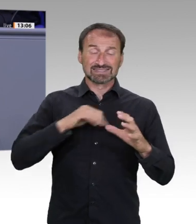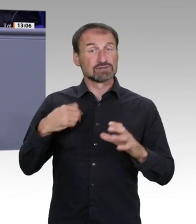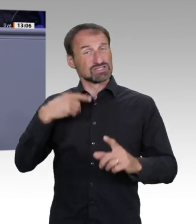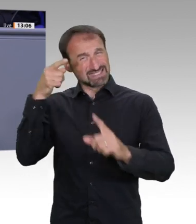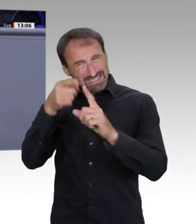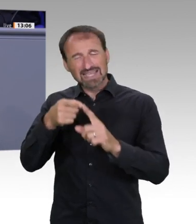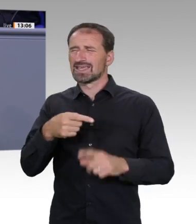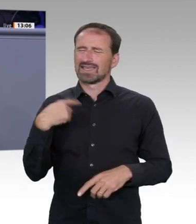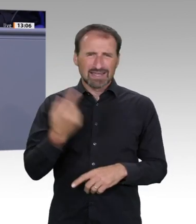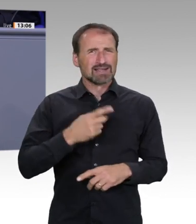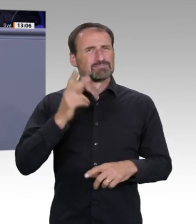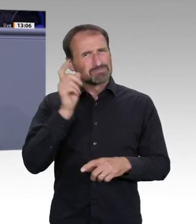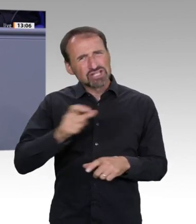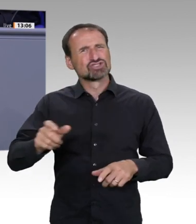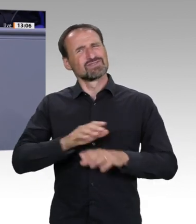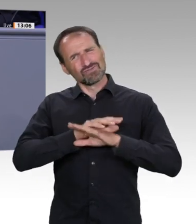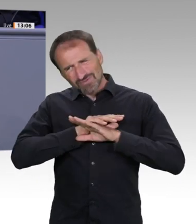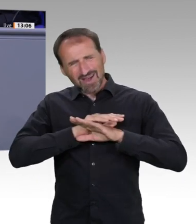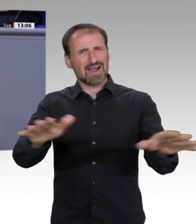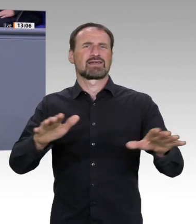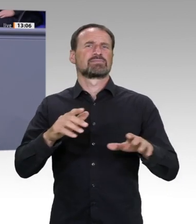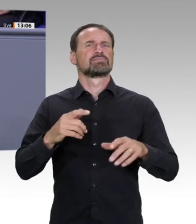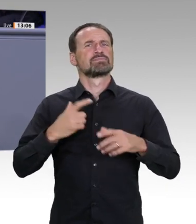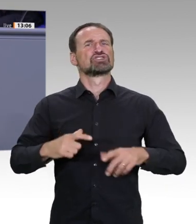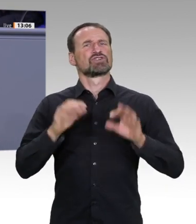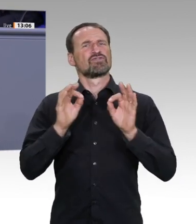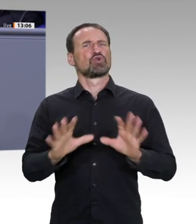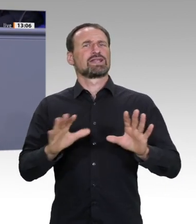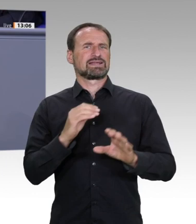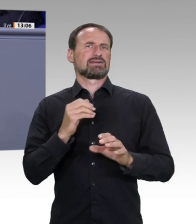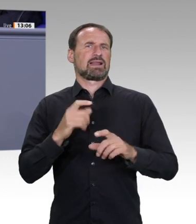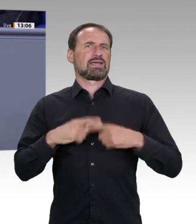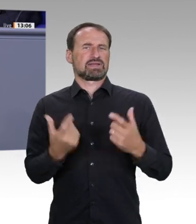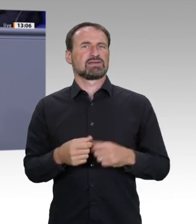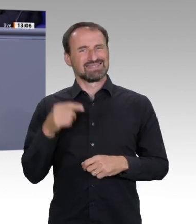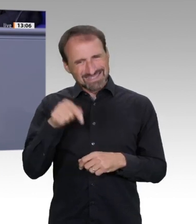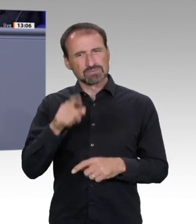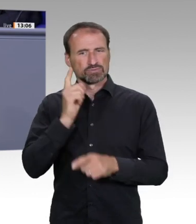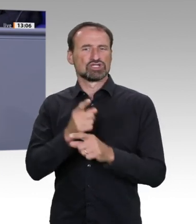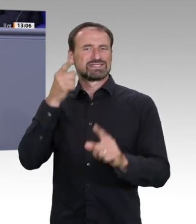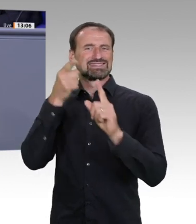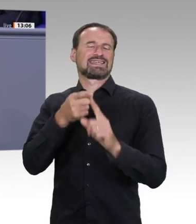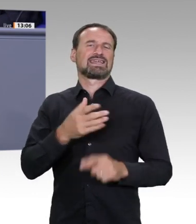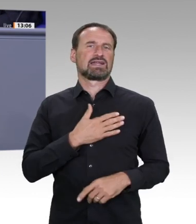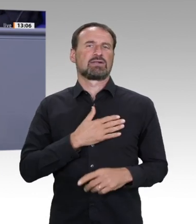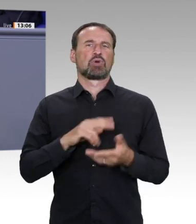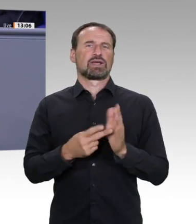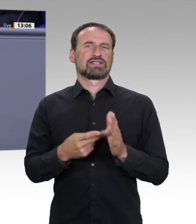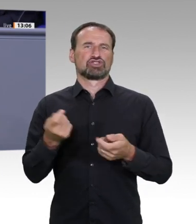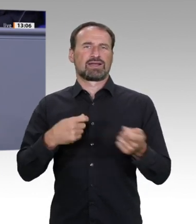muss die Maxime für unser politisches Handeln sein. Die 17 SDGs, die Nachhaltigkeitsziele der Vereinten Nationen,